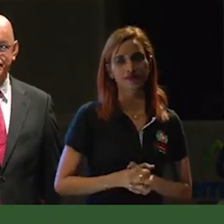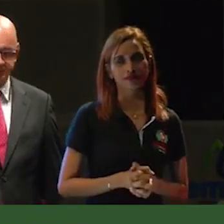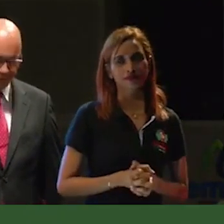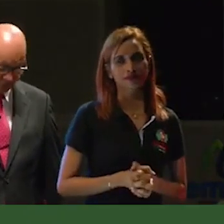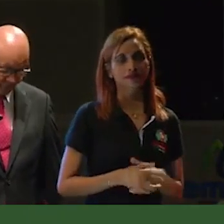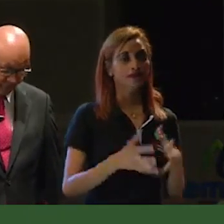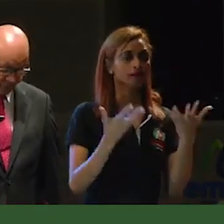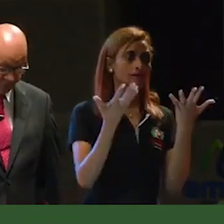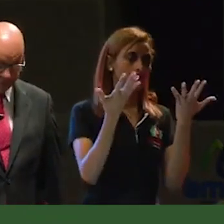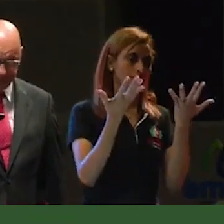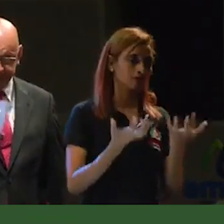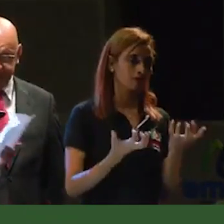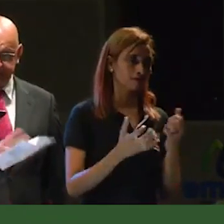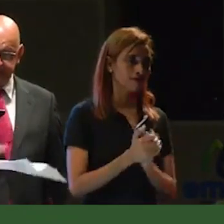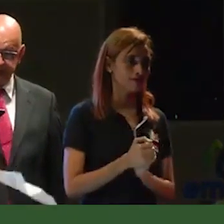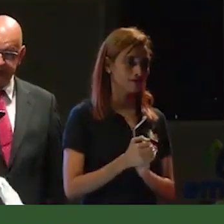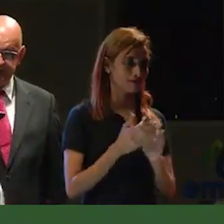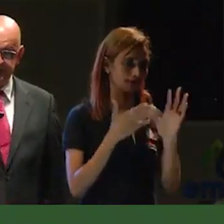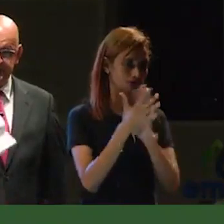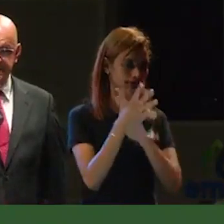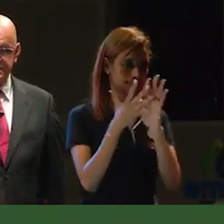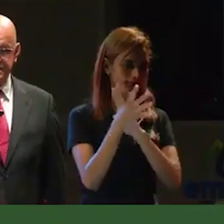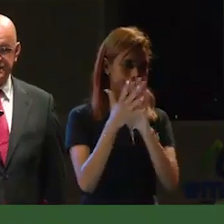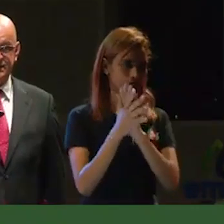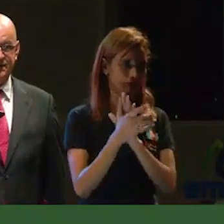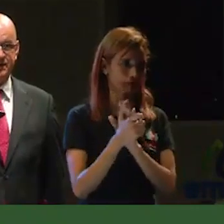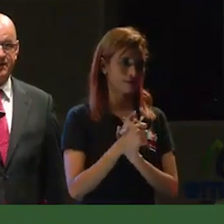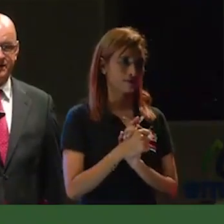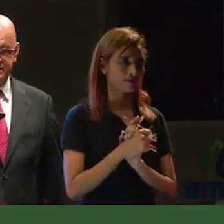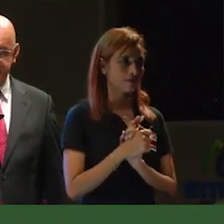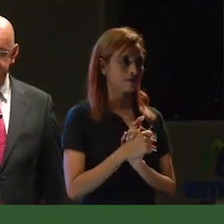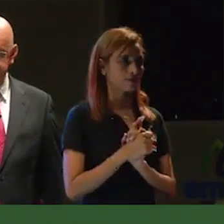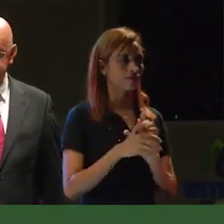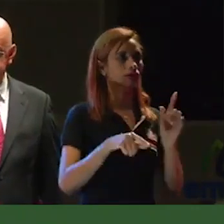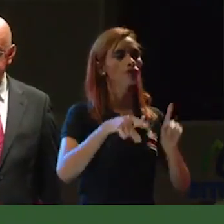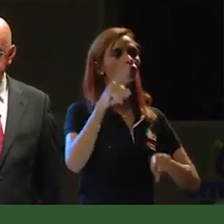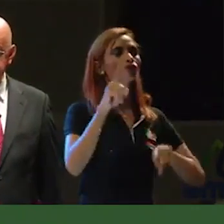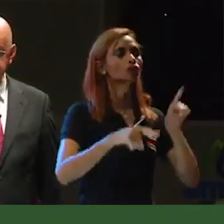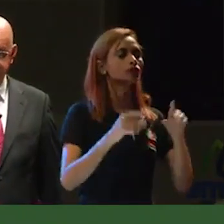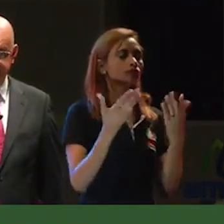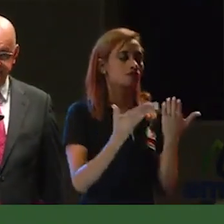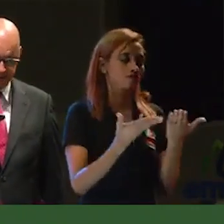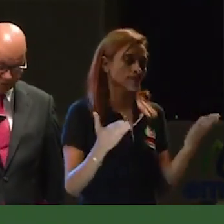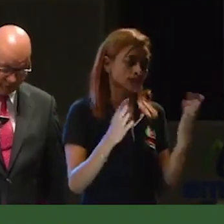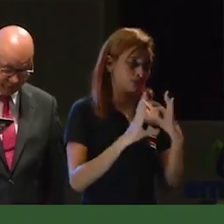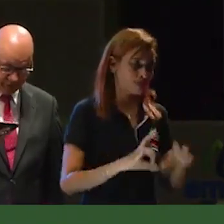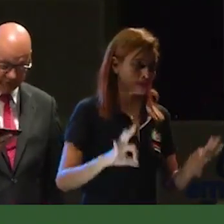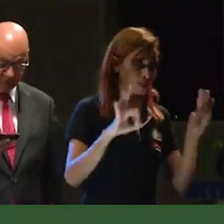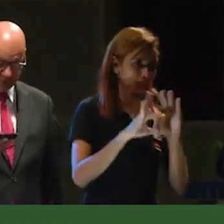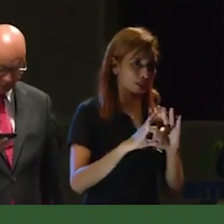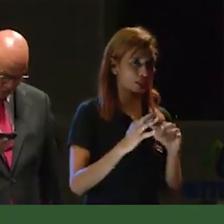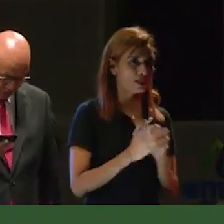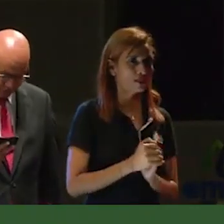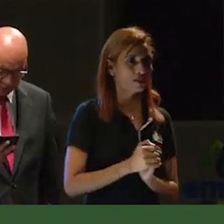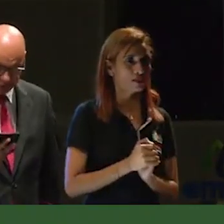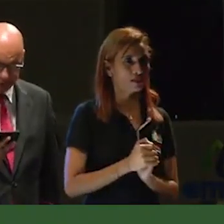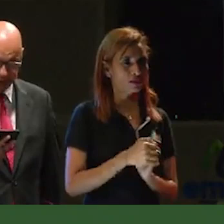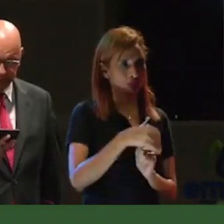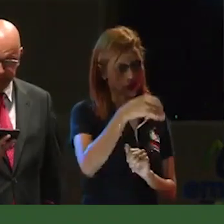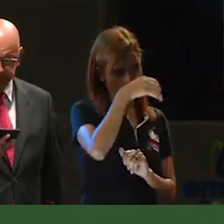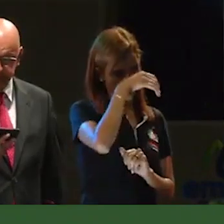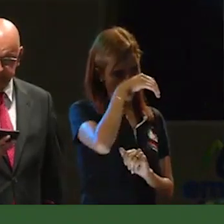Quiero darle a conocer algunos aspectos importantes de lo que hemos venido realizando